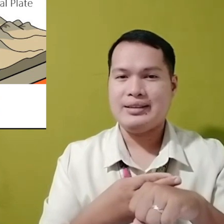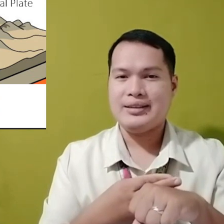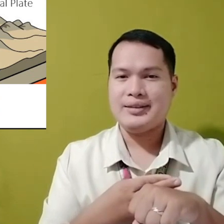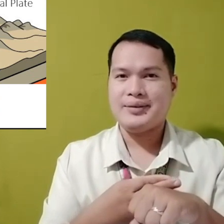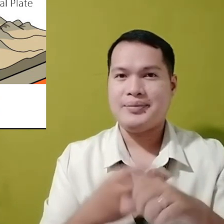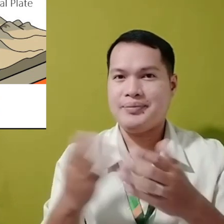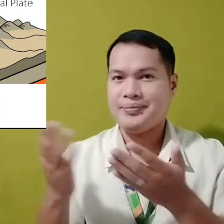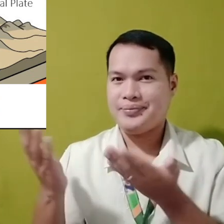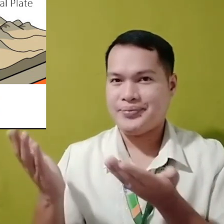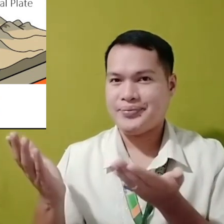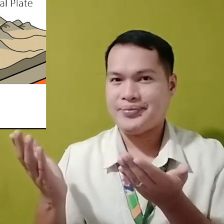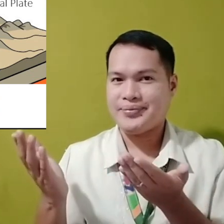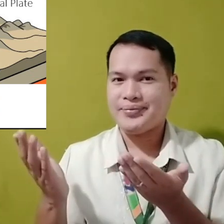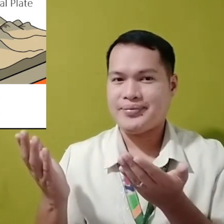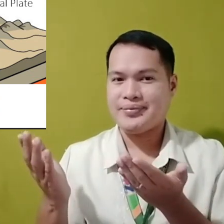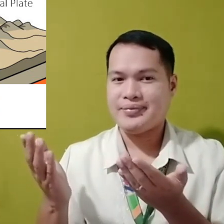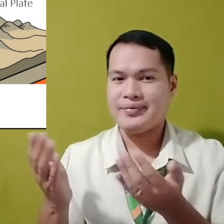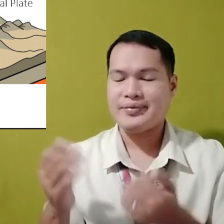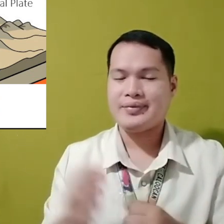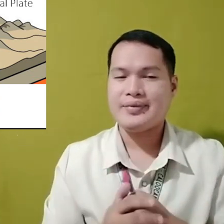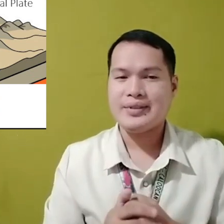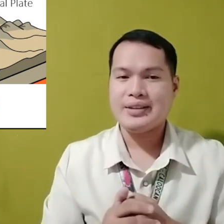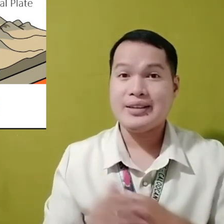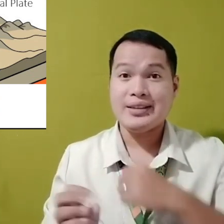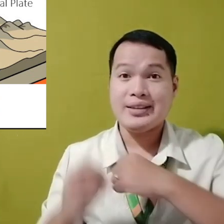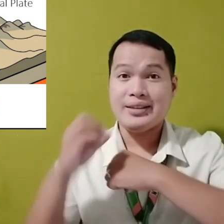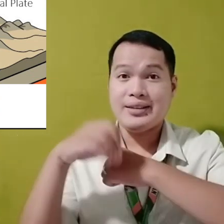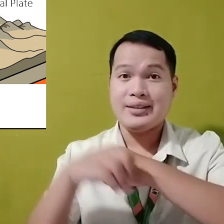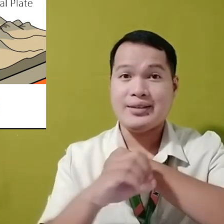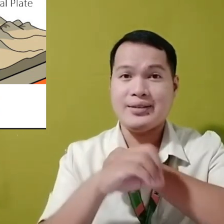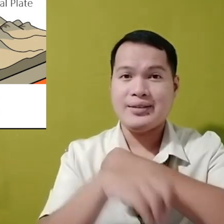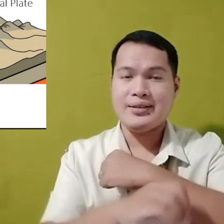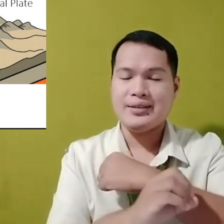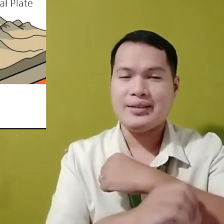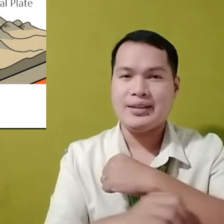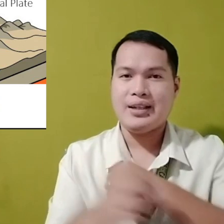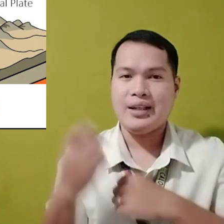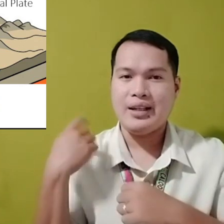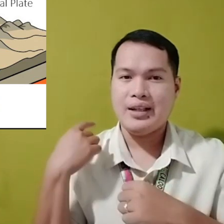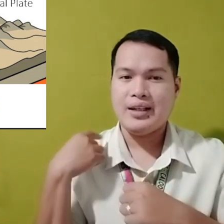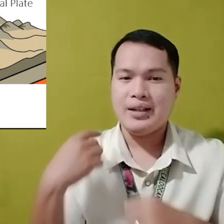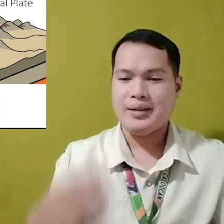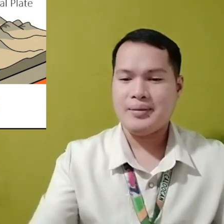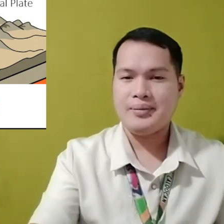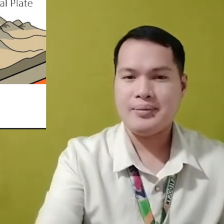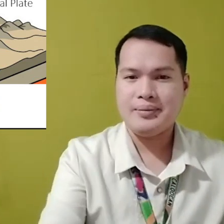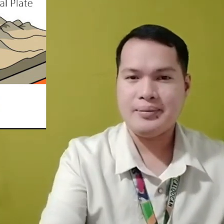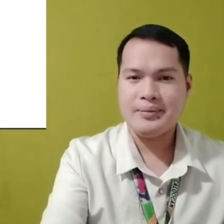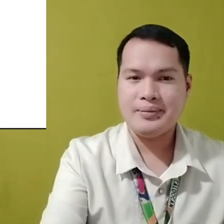nasa bahagi ng Oceanic Plate at Continental Plate. Sa Oceanic Plate, merong